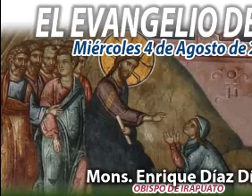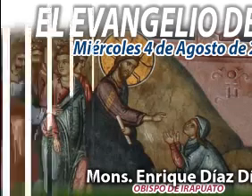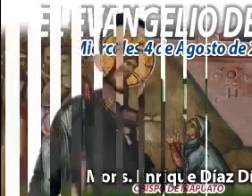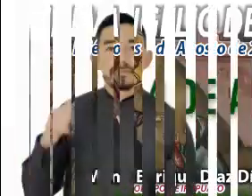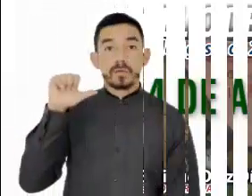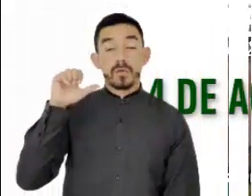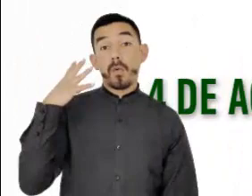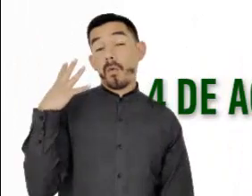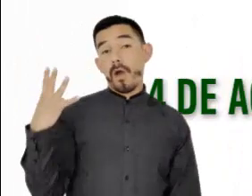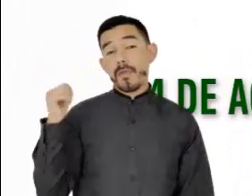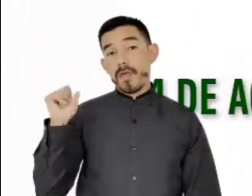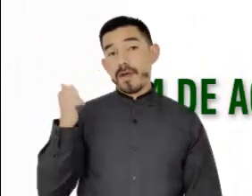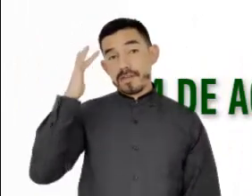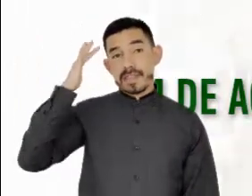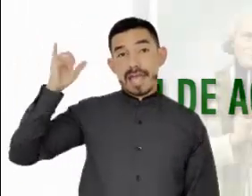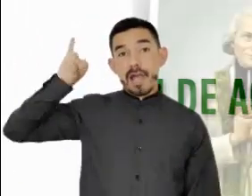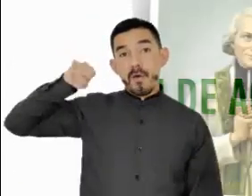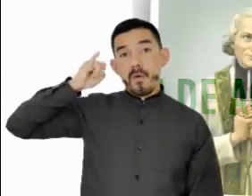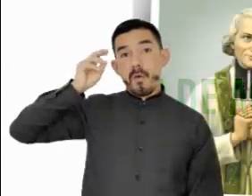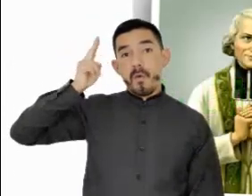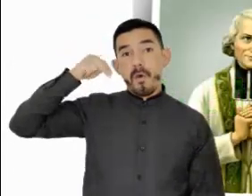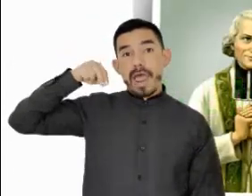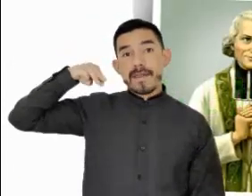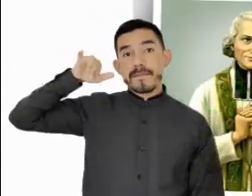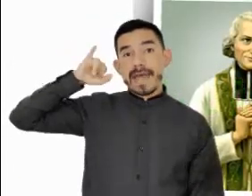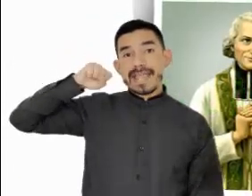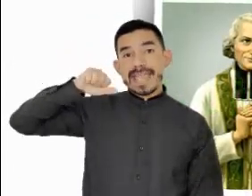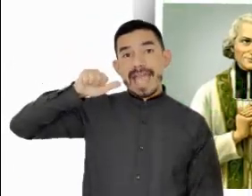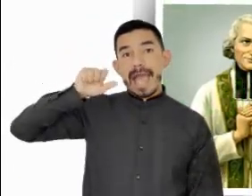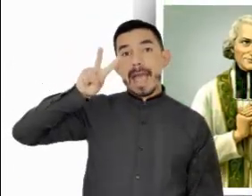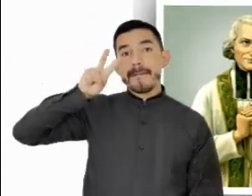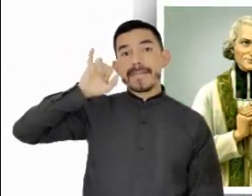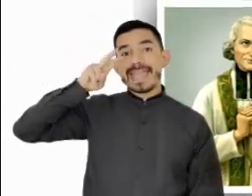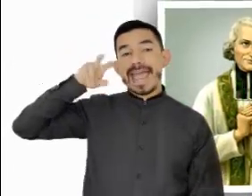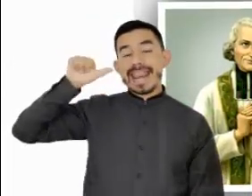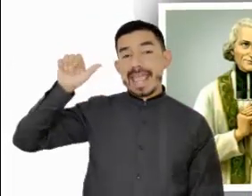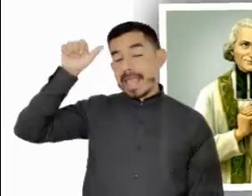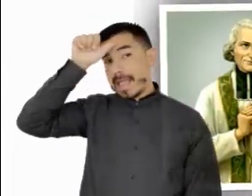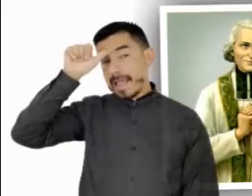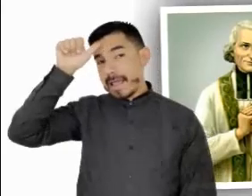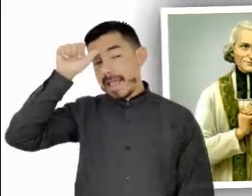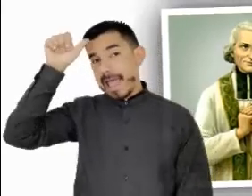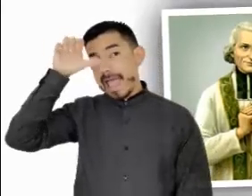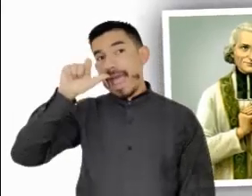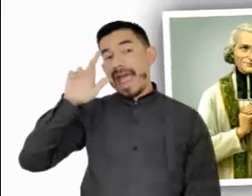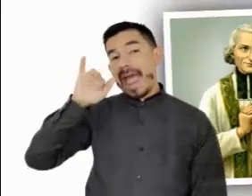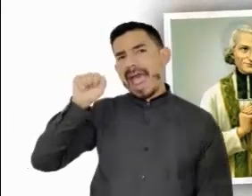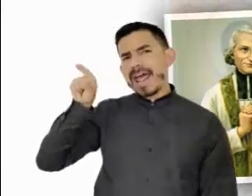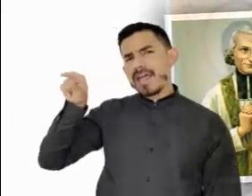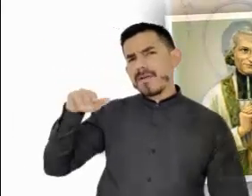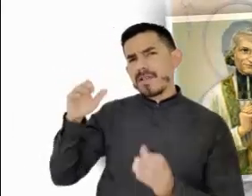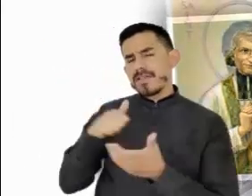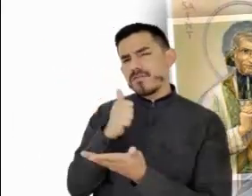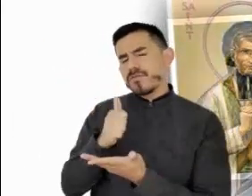4 de agosto, San Juan María Vianey, el cura de Az. Una felicitación a todos nuestros